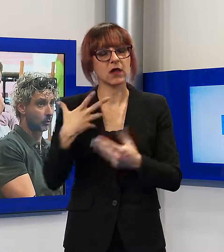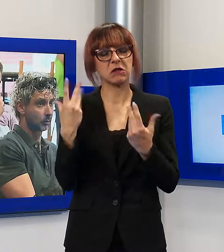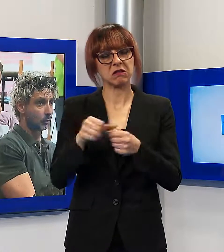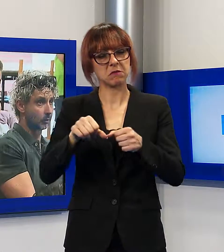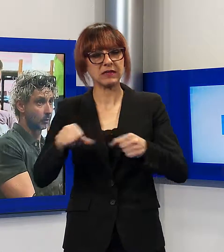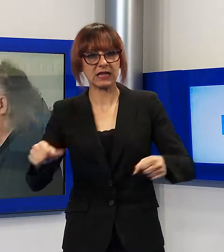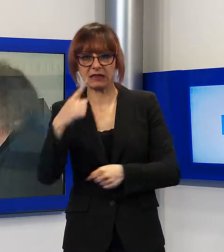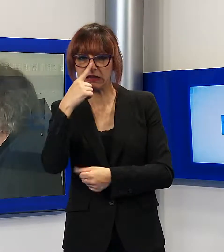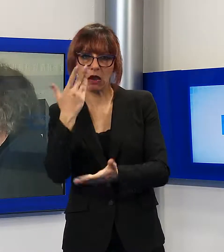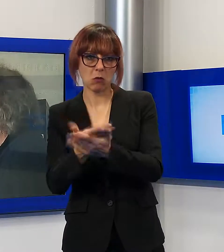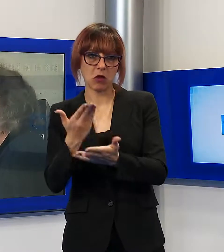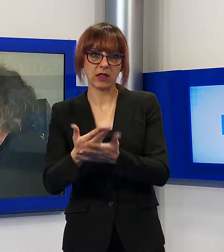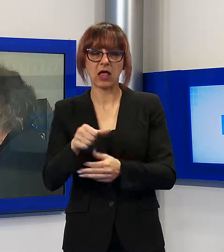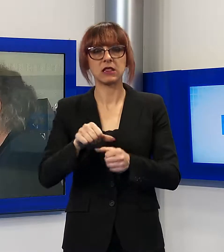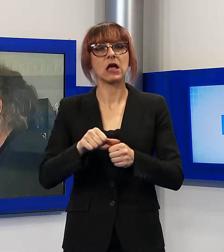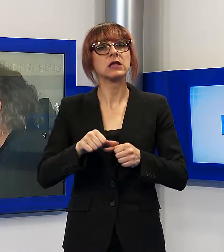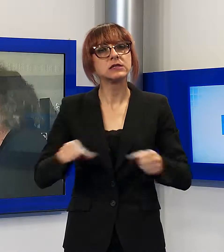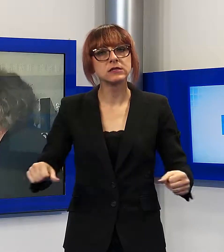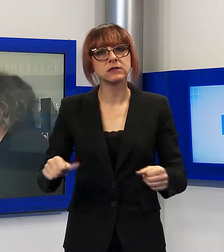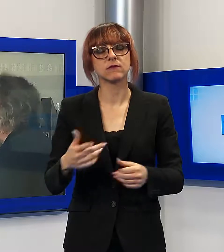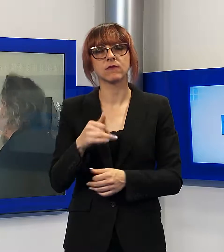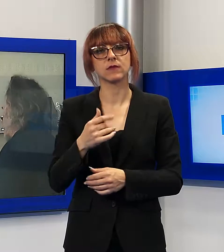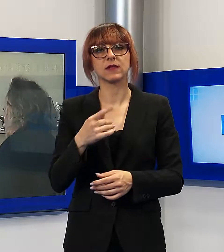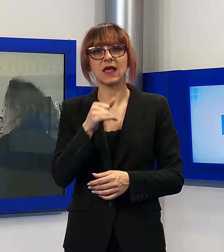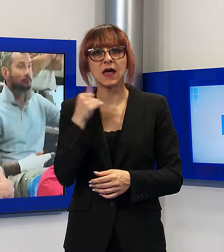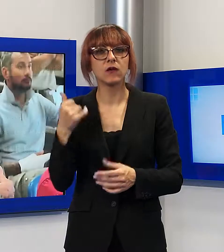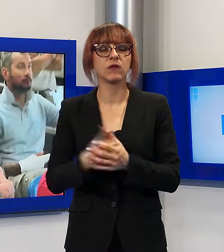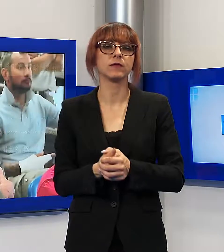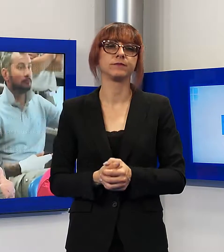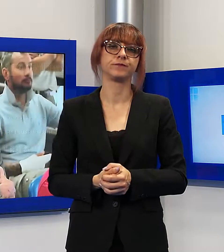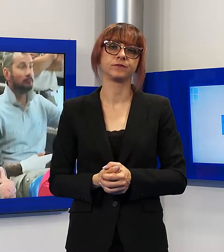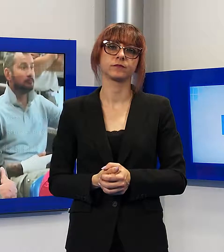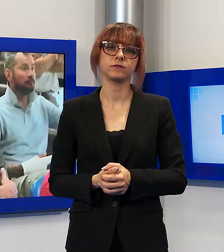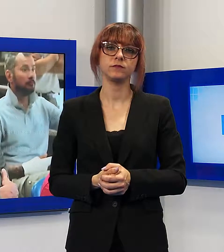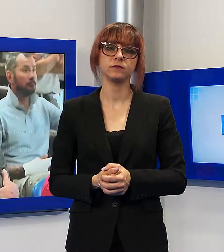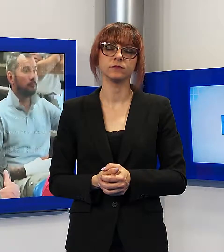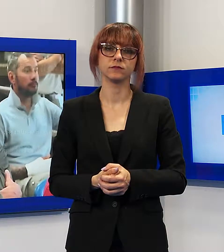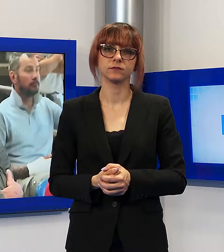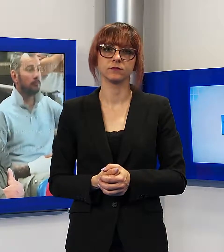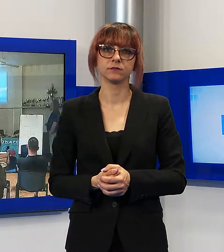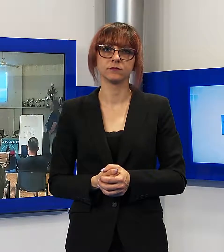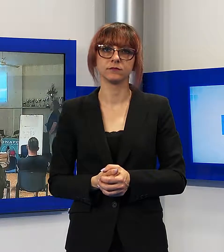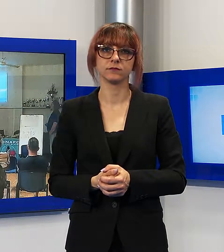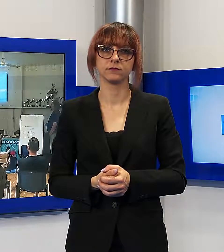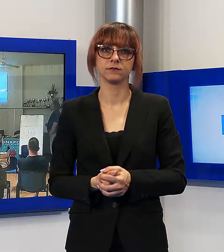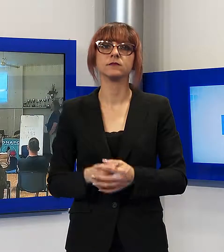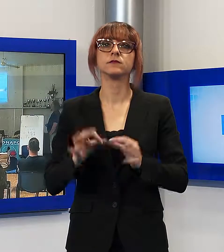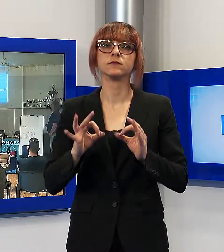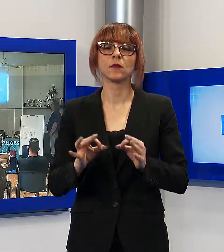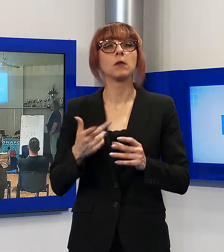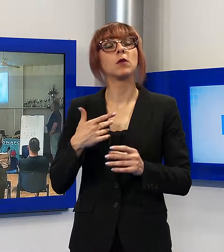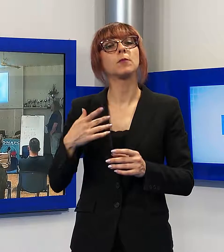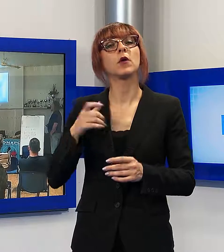adeguato al tipo di servizio che garantiscono, oltre a sedi e mezzi in linea con le necessità dettate dagli interventi.